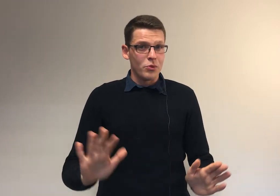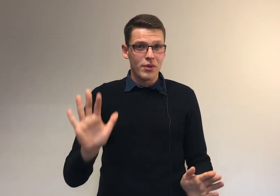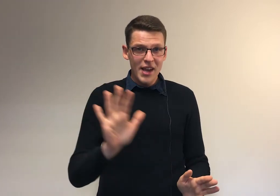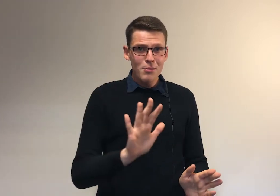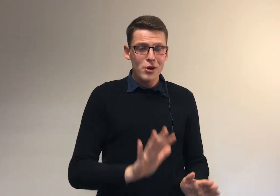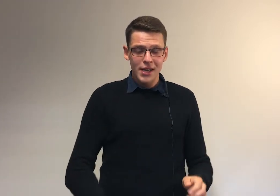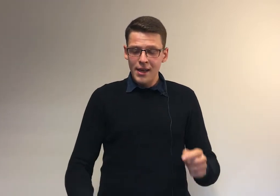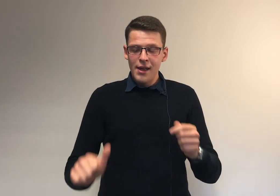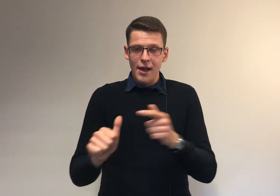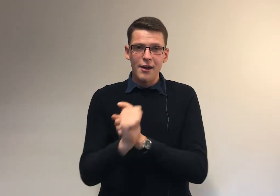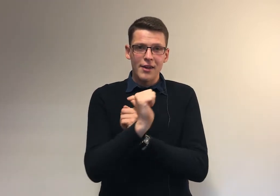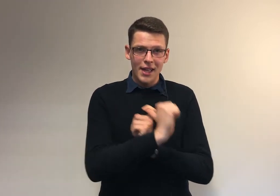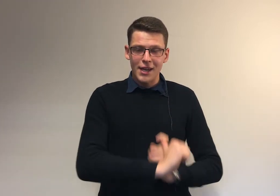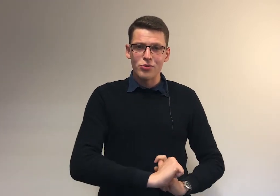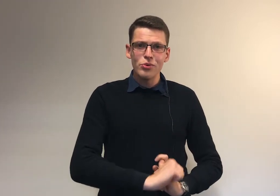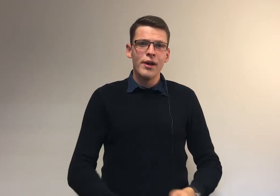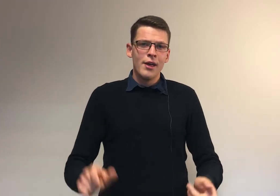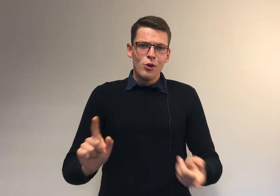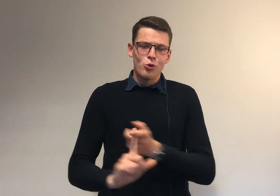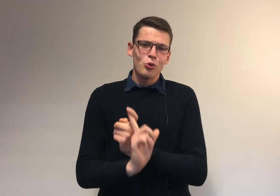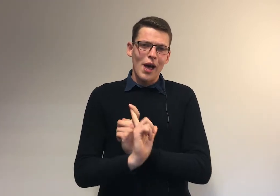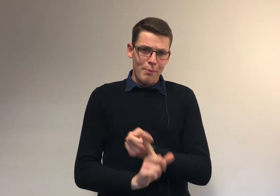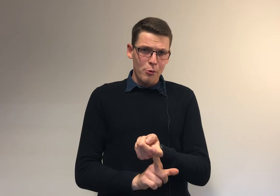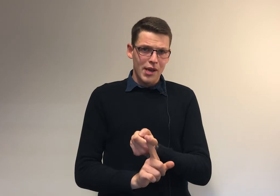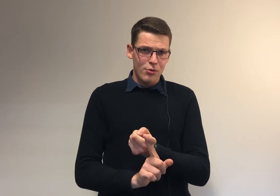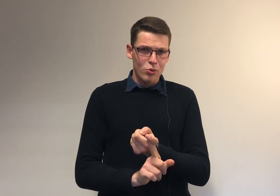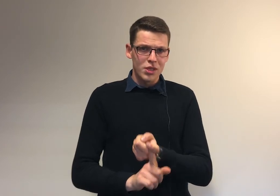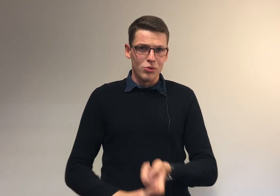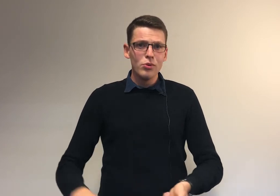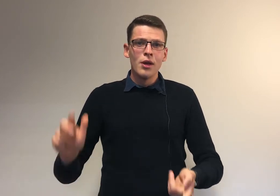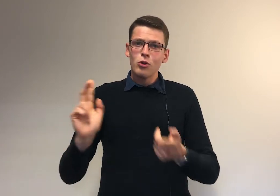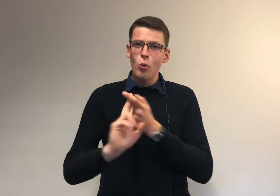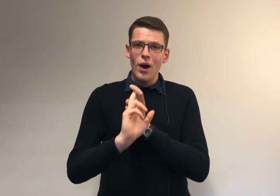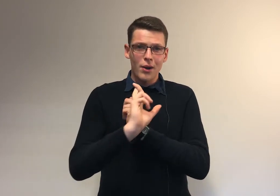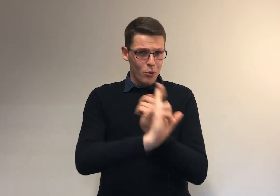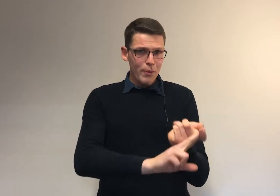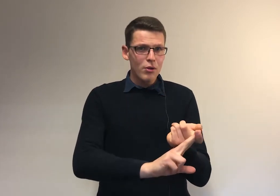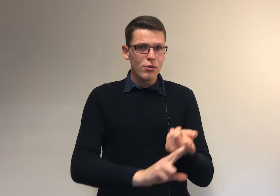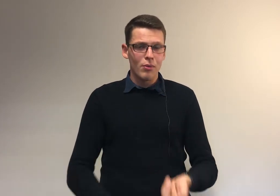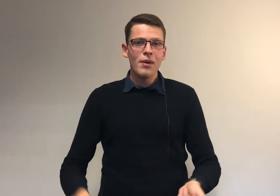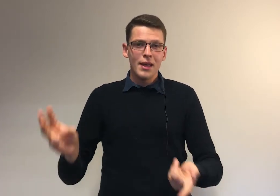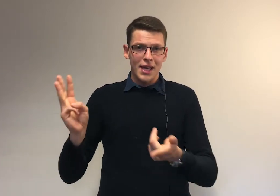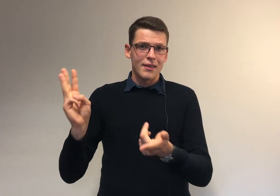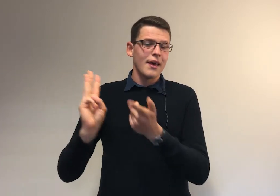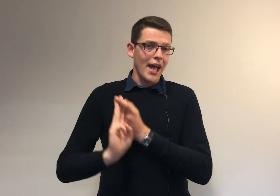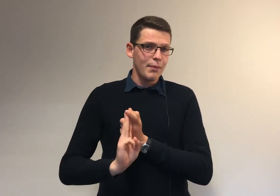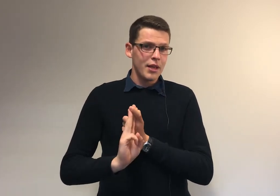Donc, cinq mots-clés. Un, être à jour. Deux, appropriation continue. Trois, compréhension. Quatre, adaptation.